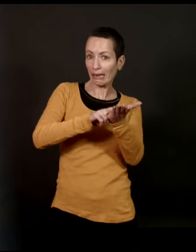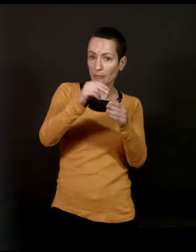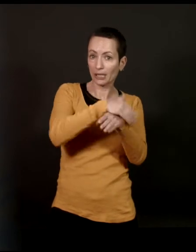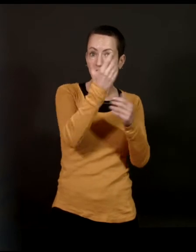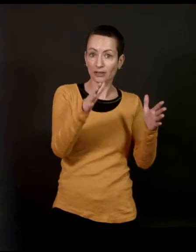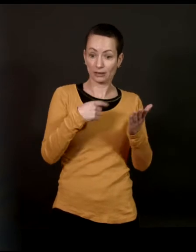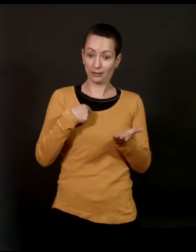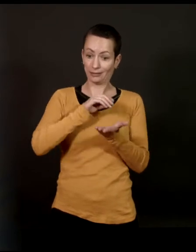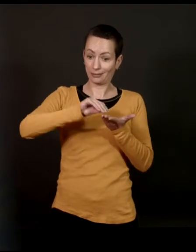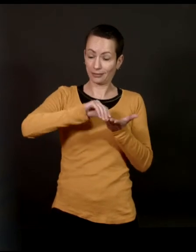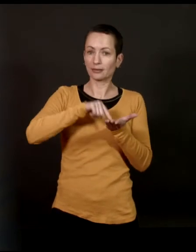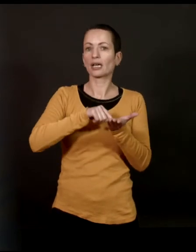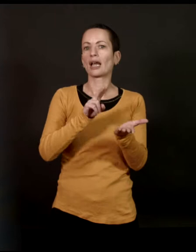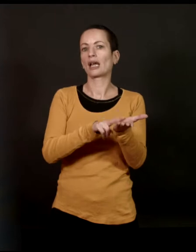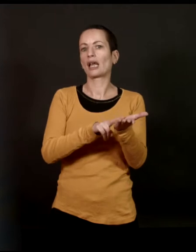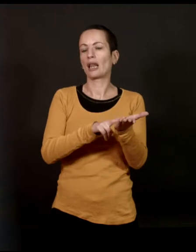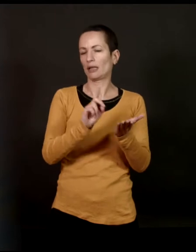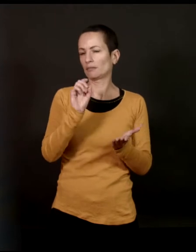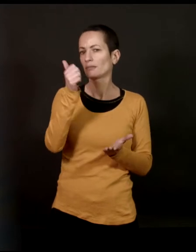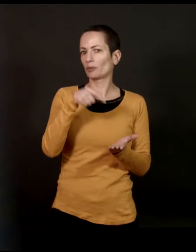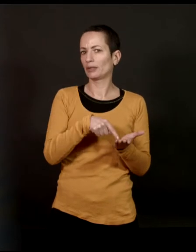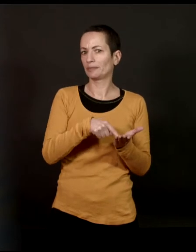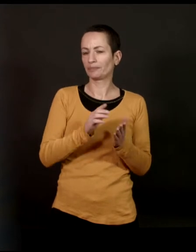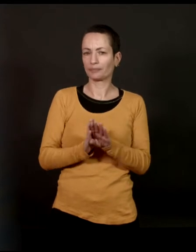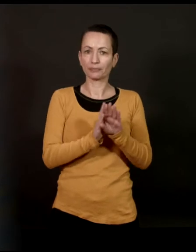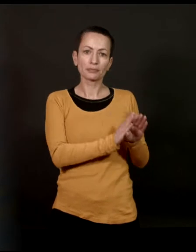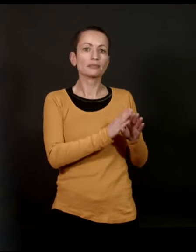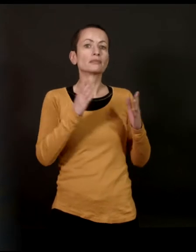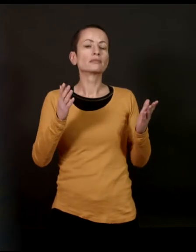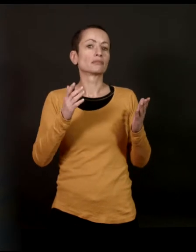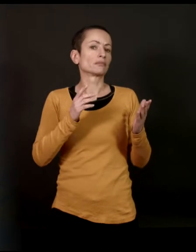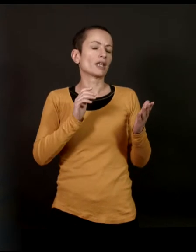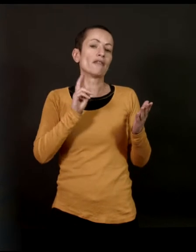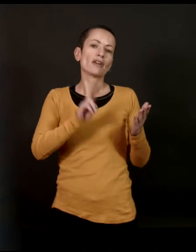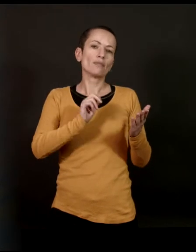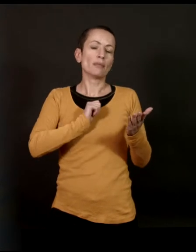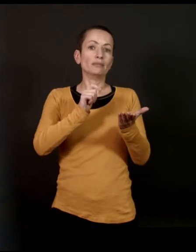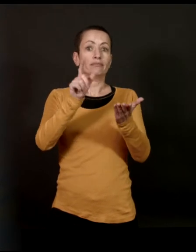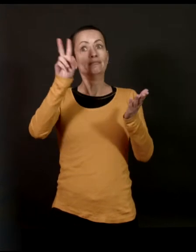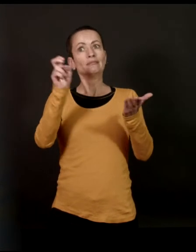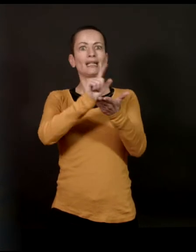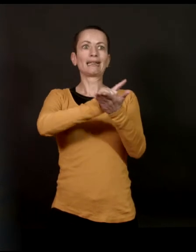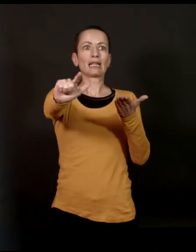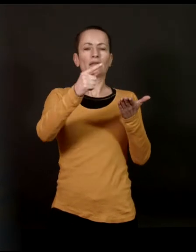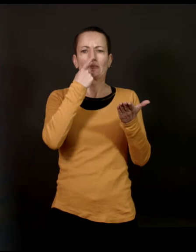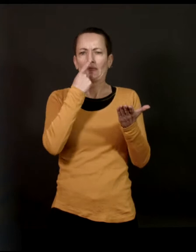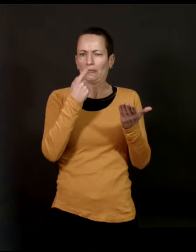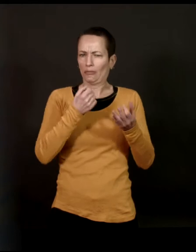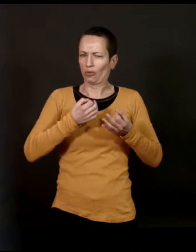Et ce qui est écrit est réel. Donc ça, c'est la première des choses. Alors, j'ai toujours un peu de mal à dire littérature. Je trouve ça fait